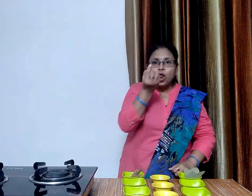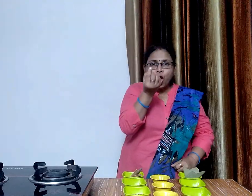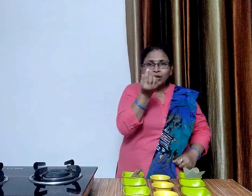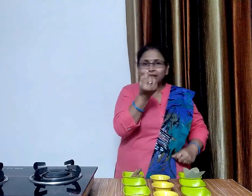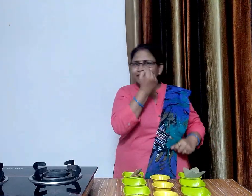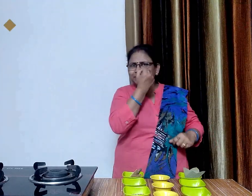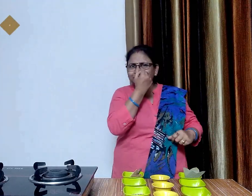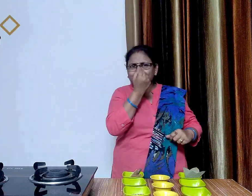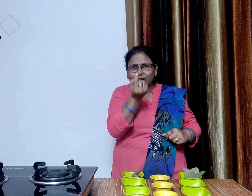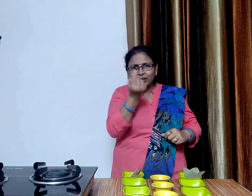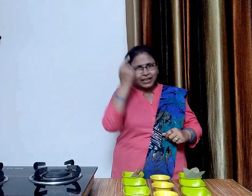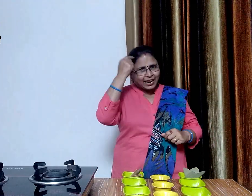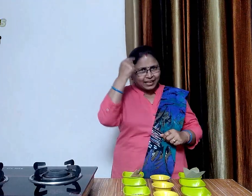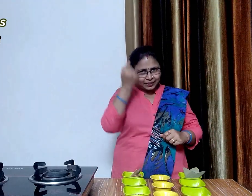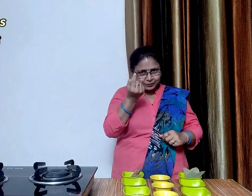पांच क्राम लॉंग